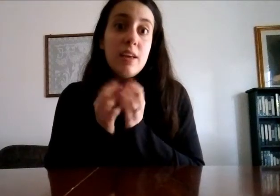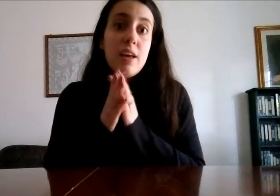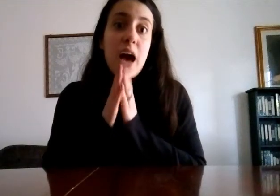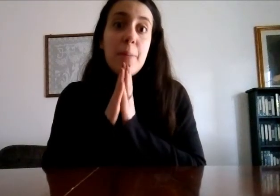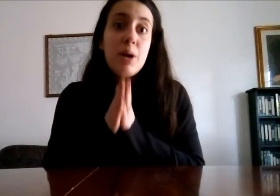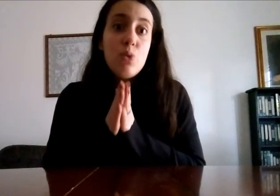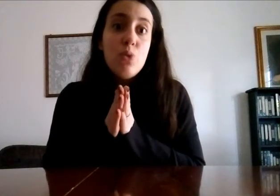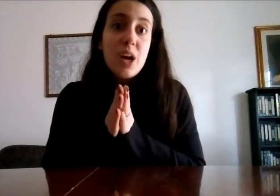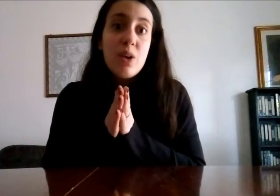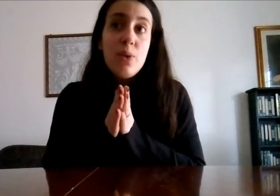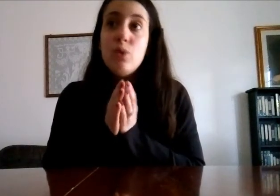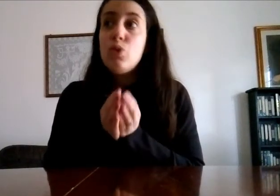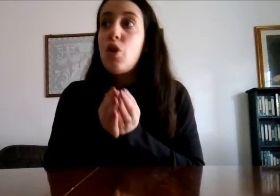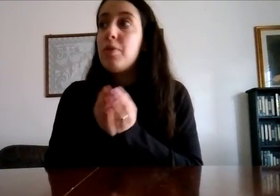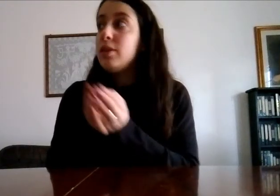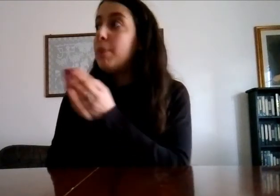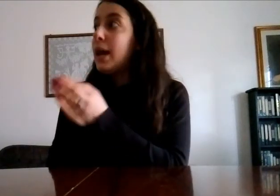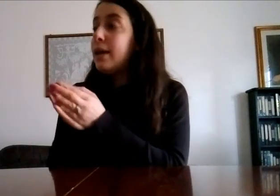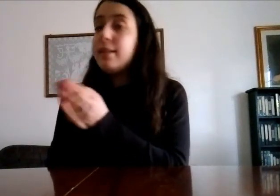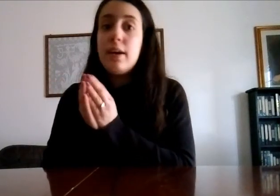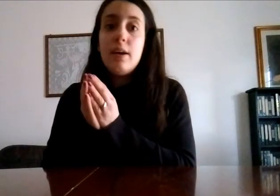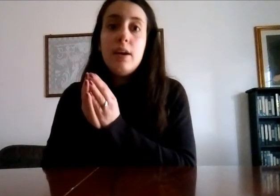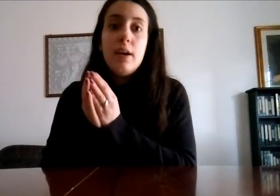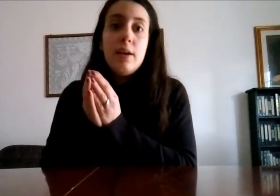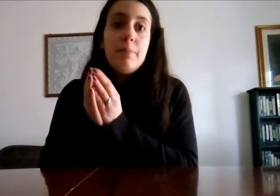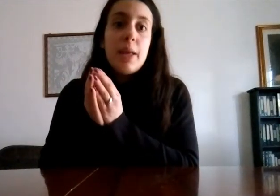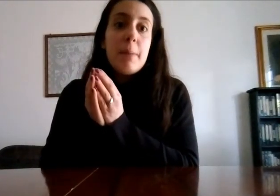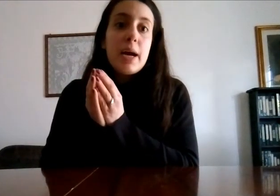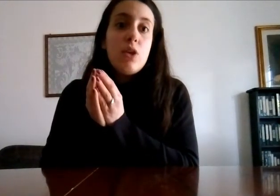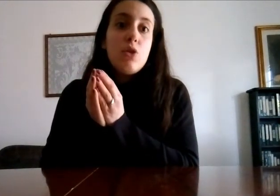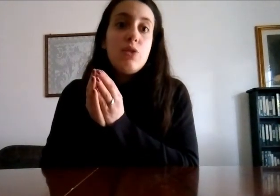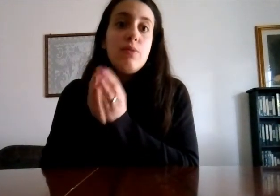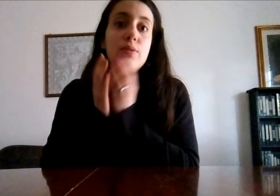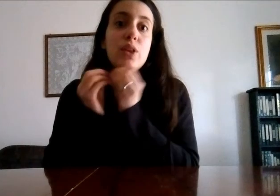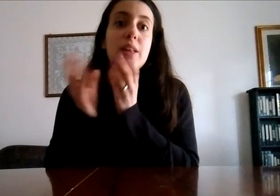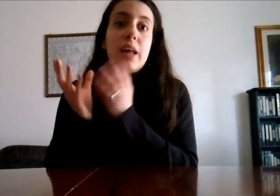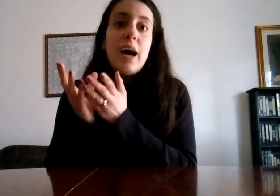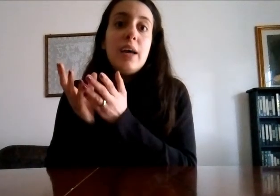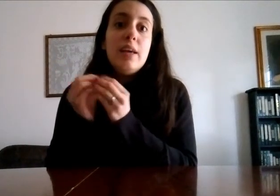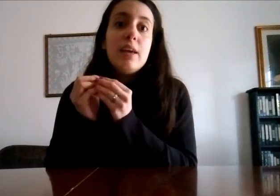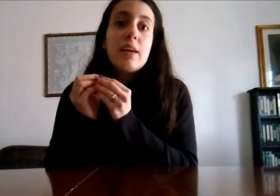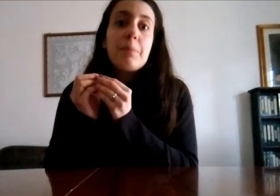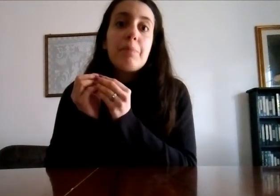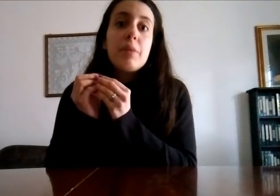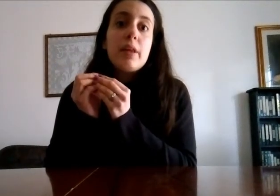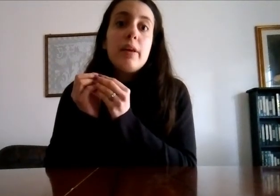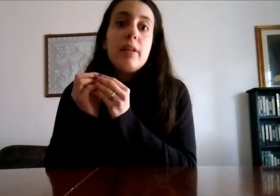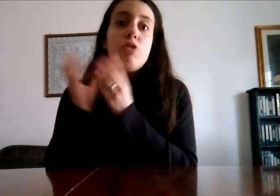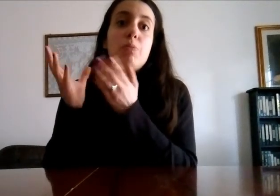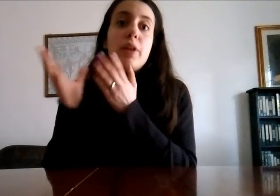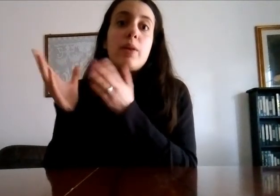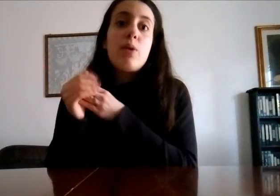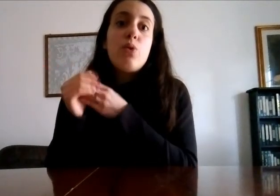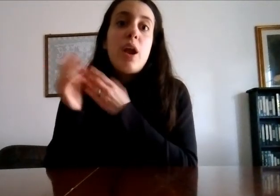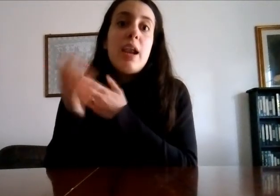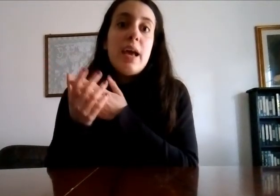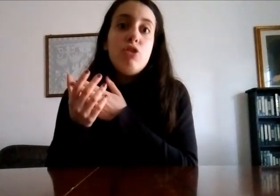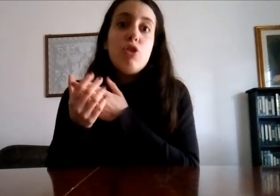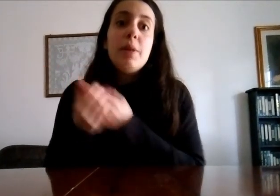ha paura quindi tu te lo porti in palestra e magari non sai se ci può essere qualcuno allergico